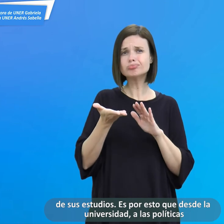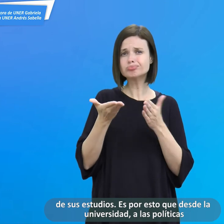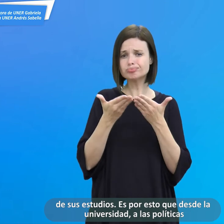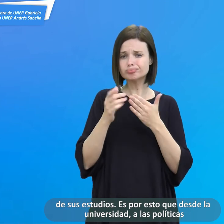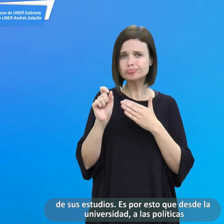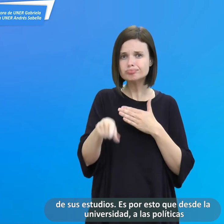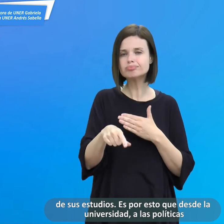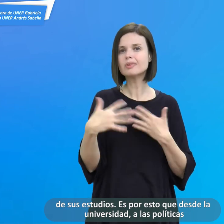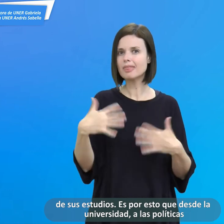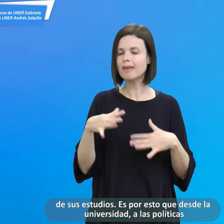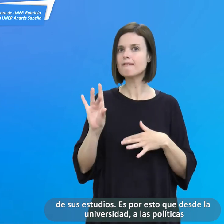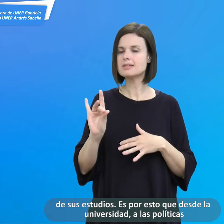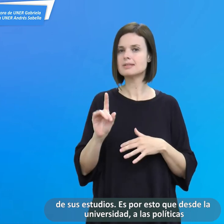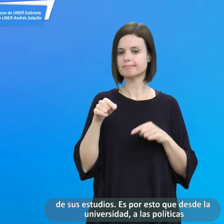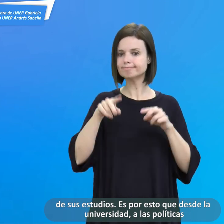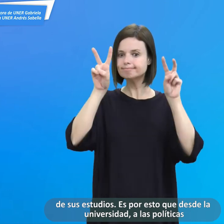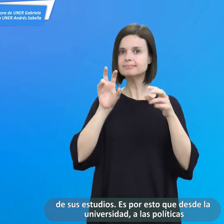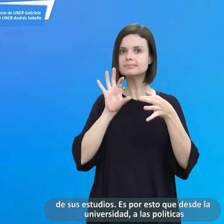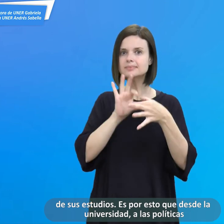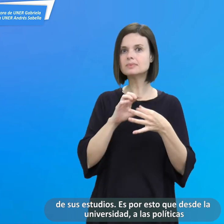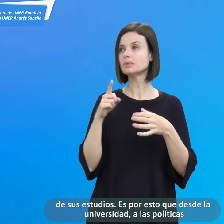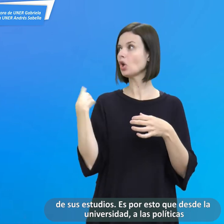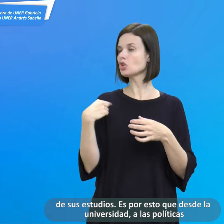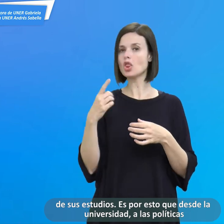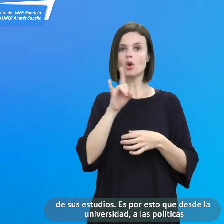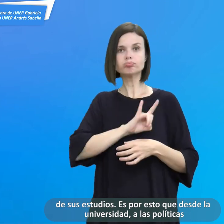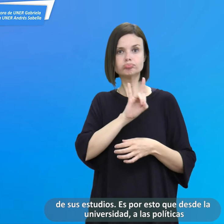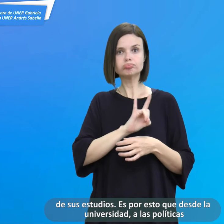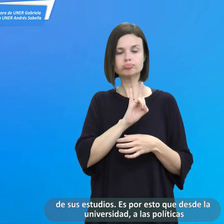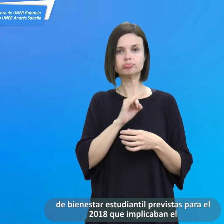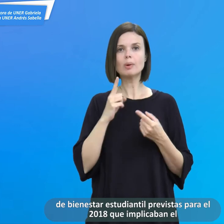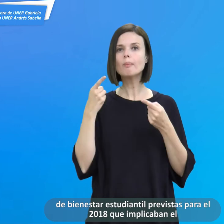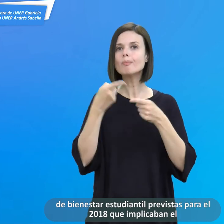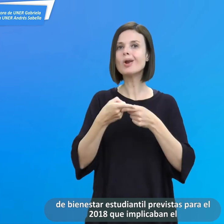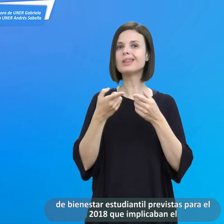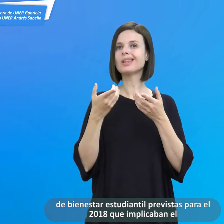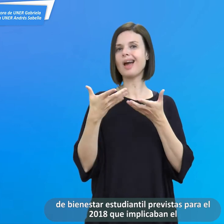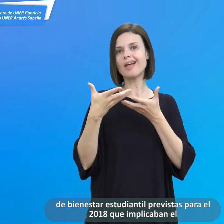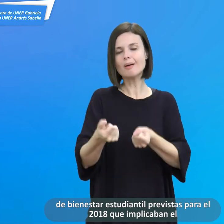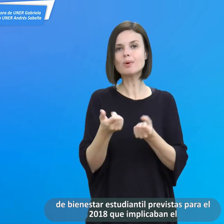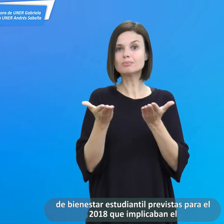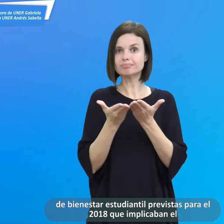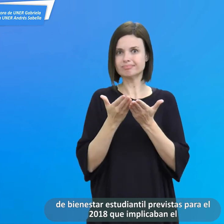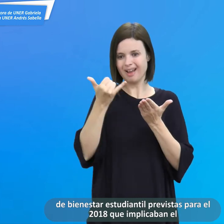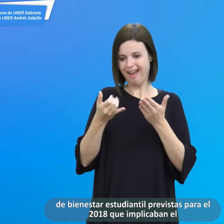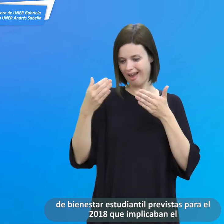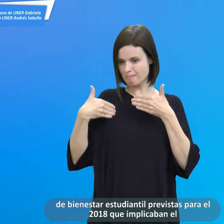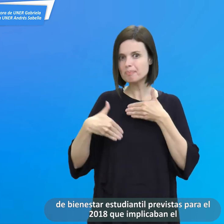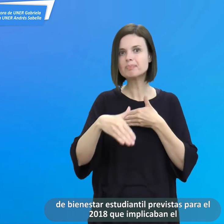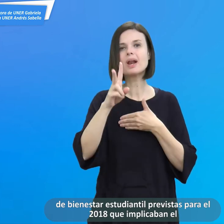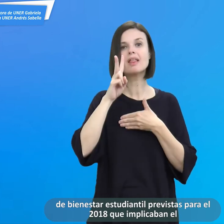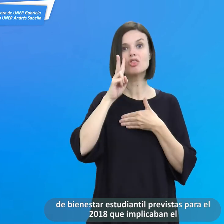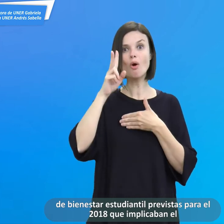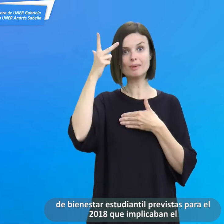estudios. Es por esto que desde la universidad a las políticas de bienestar estudiantil previstas para